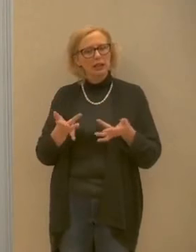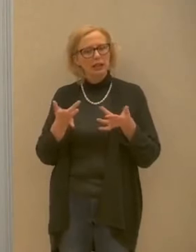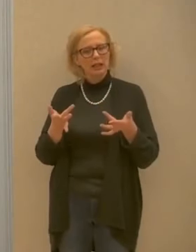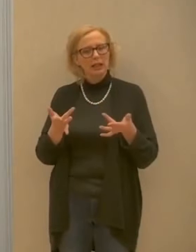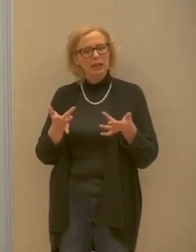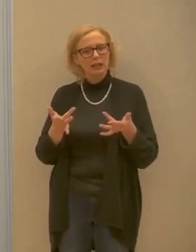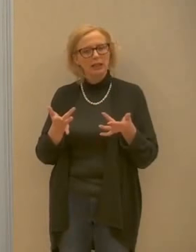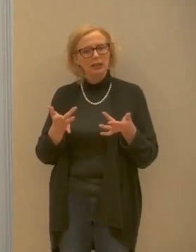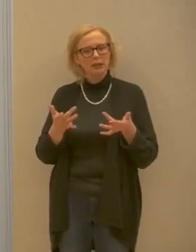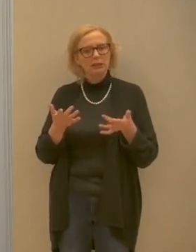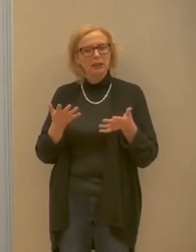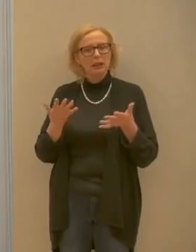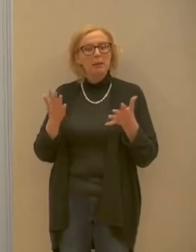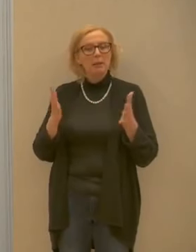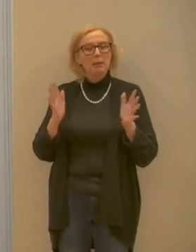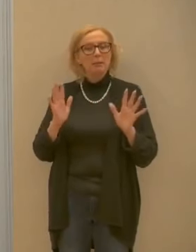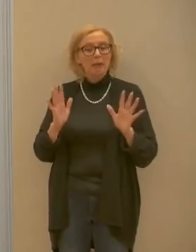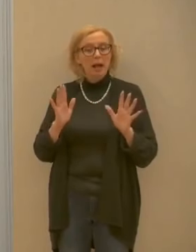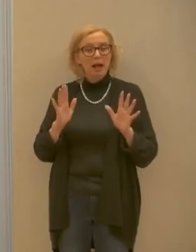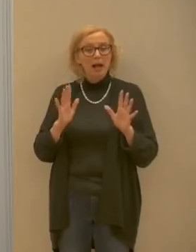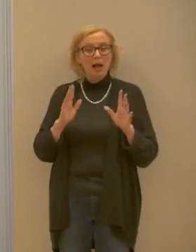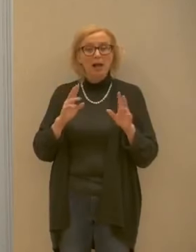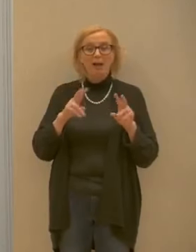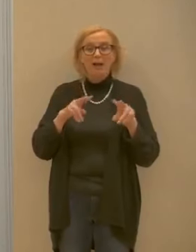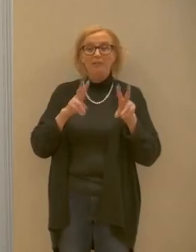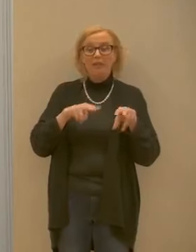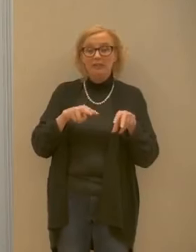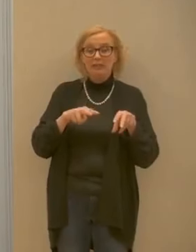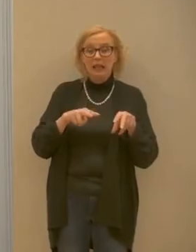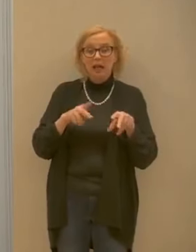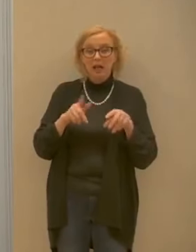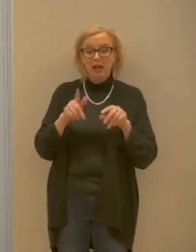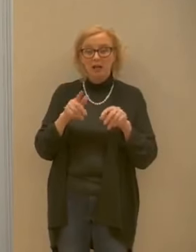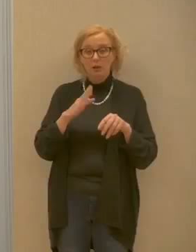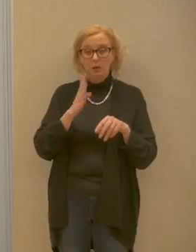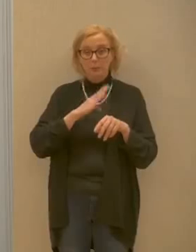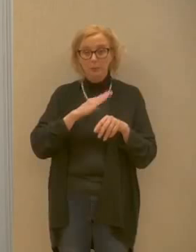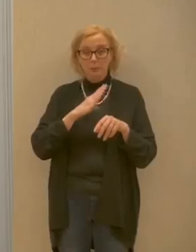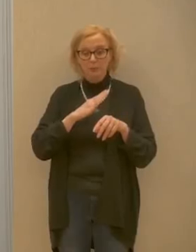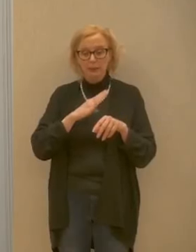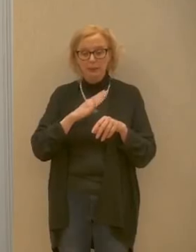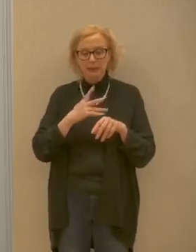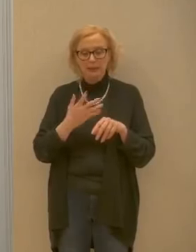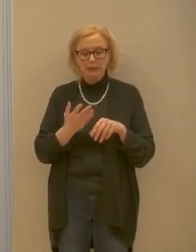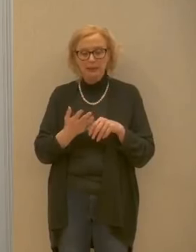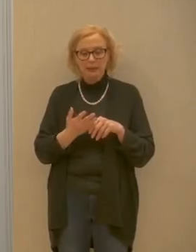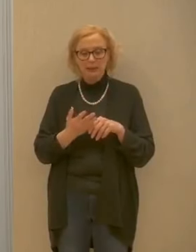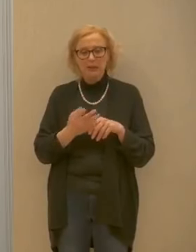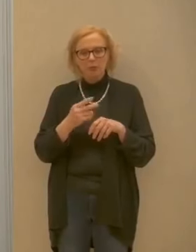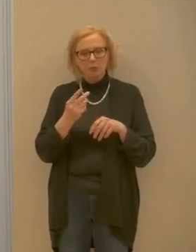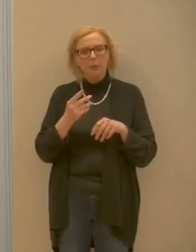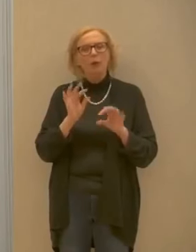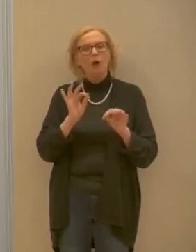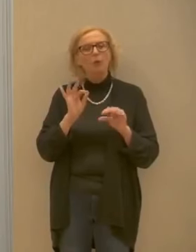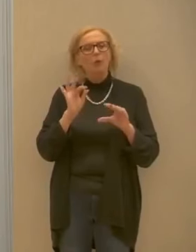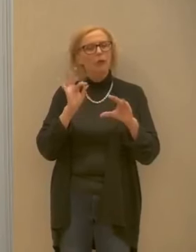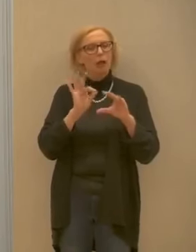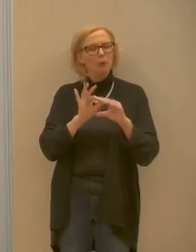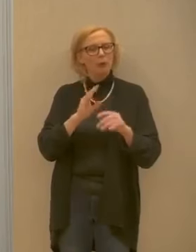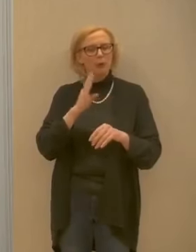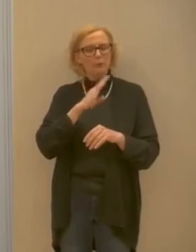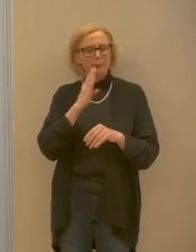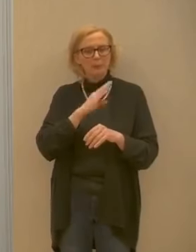ancora stata fatta la visita la visita in particolare l'esame con il tampone il